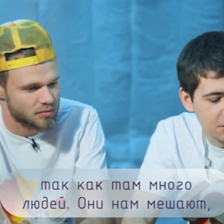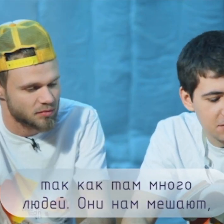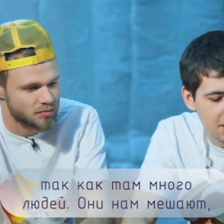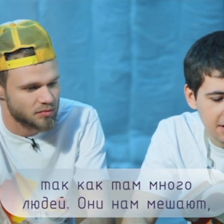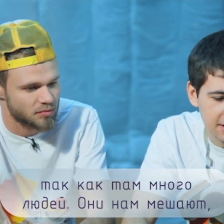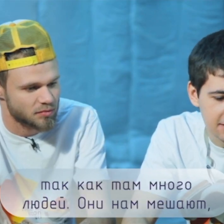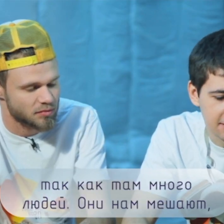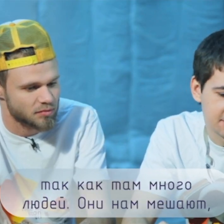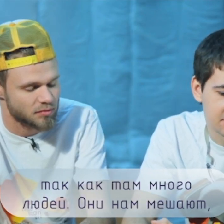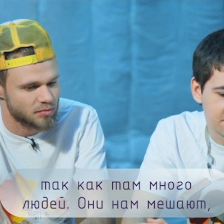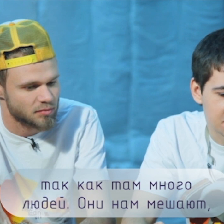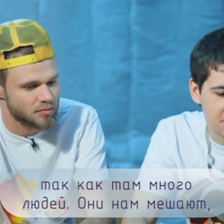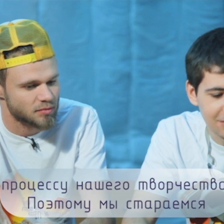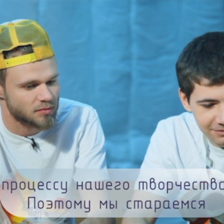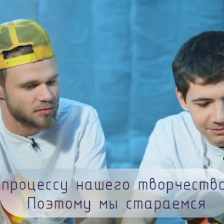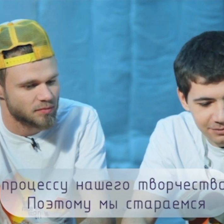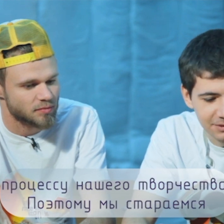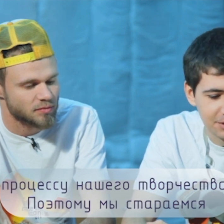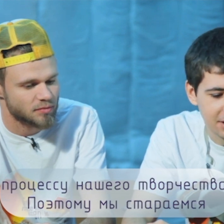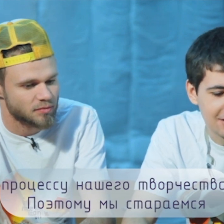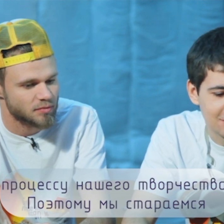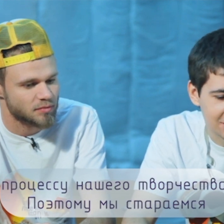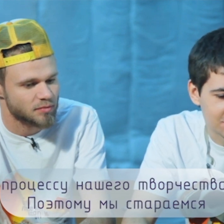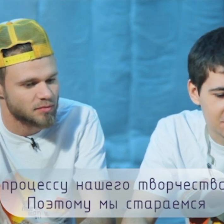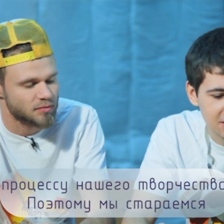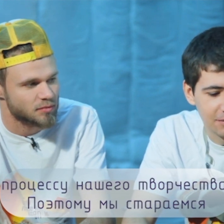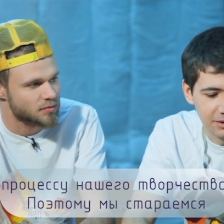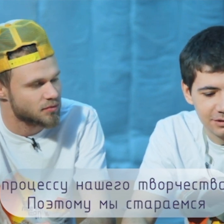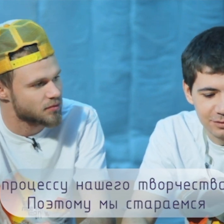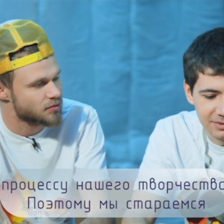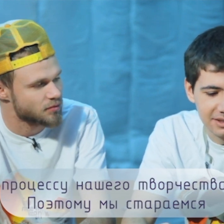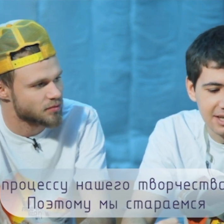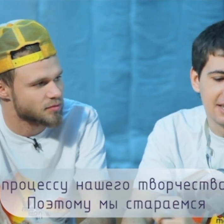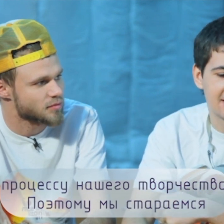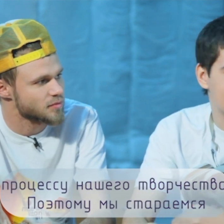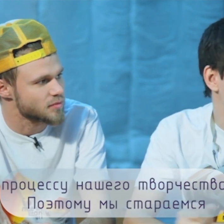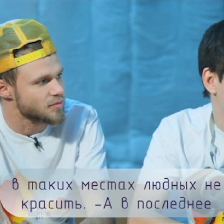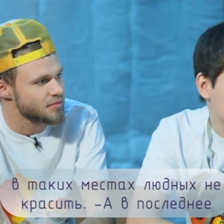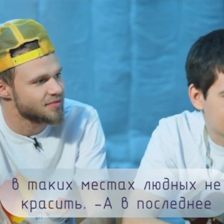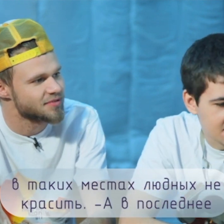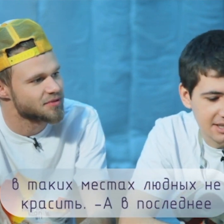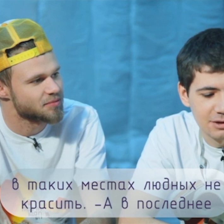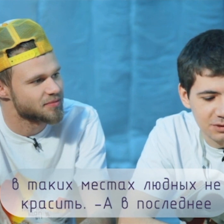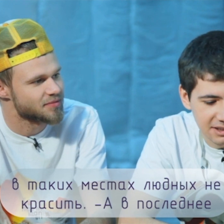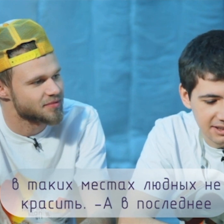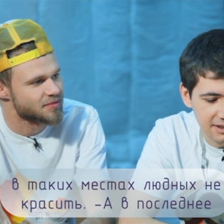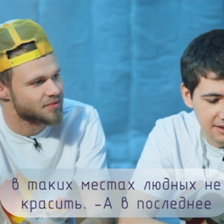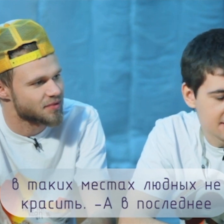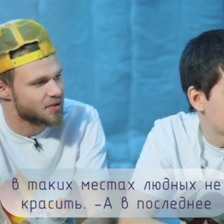людей, и они нам мешают на процессе нашего творчества. Поэтому мы стараемся в таких местах людных не красить.